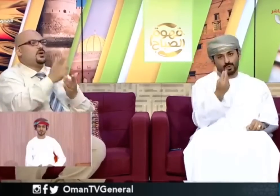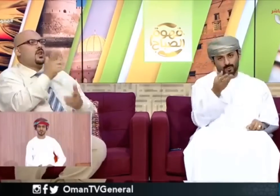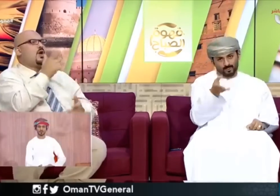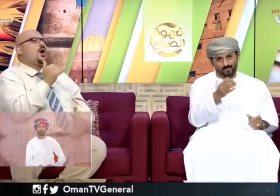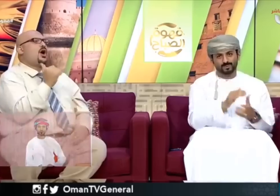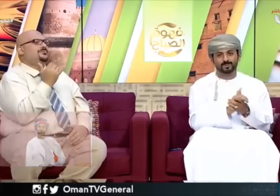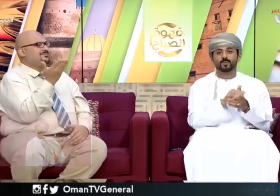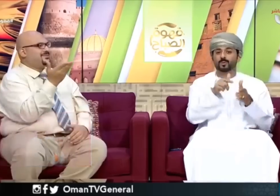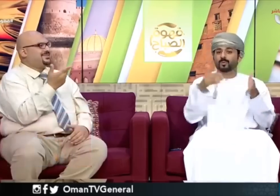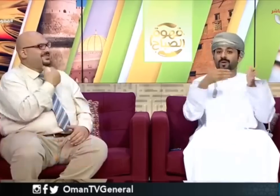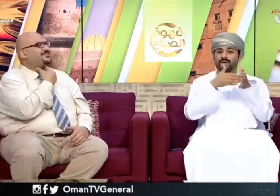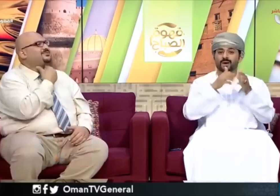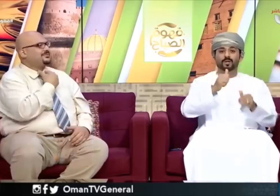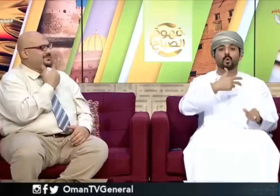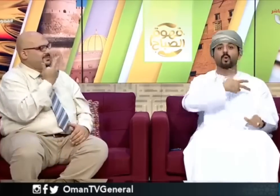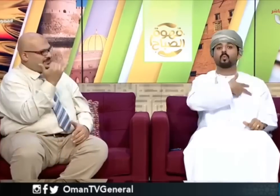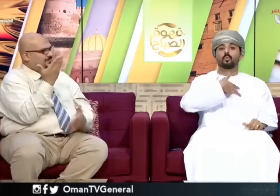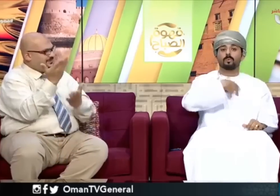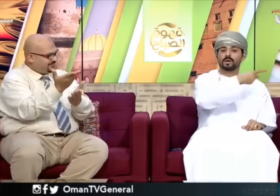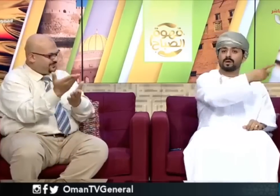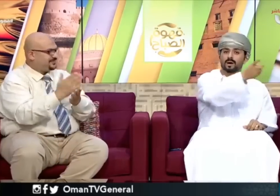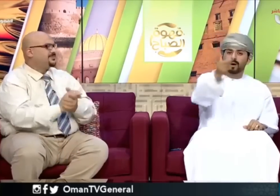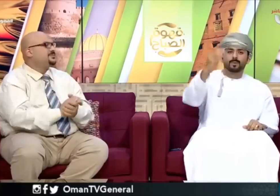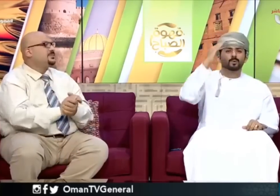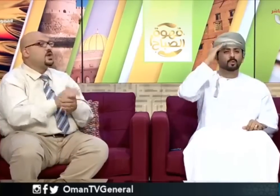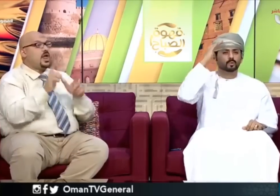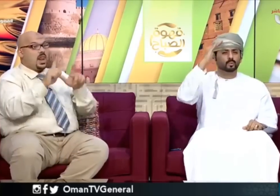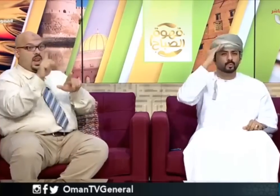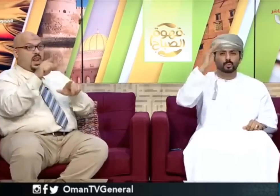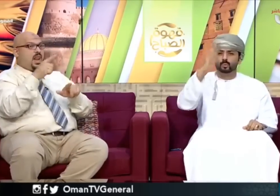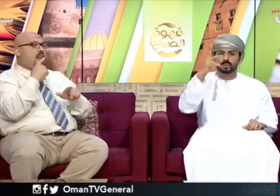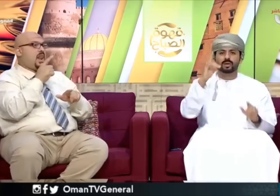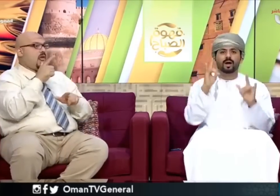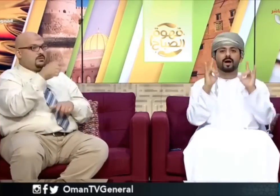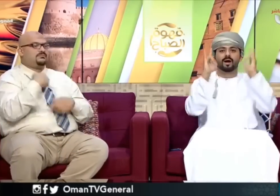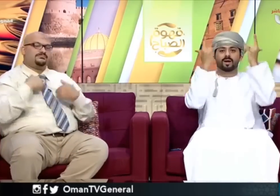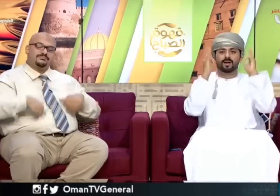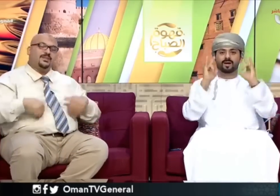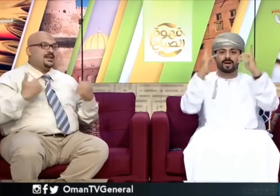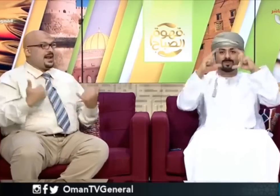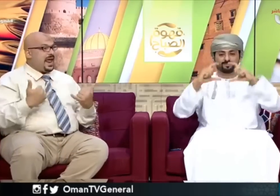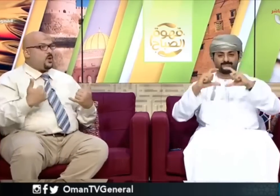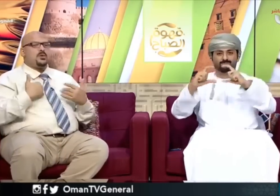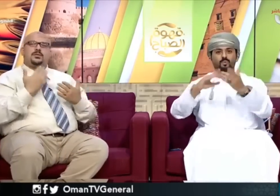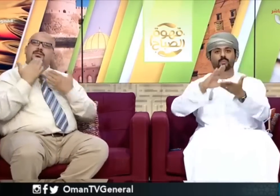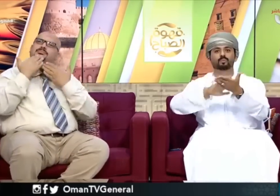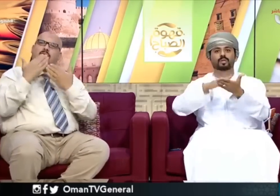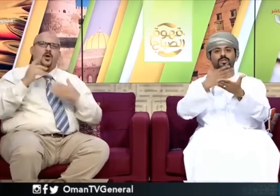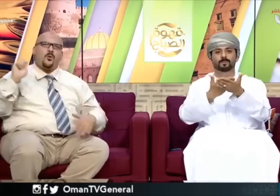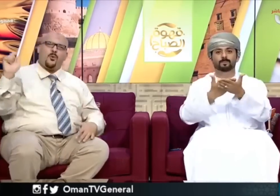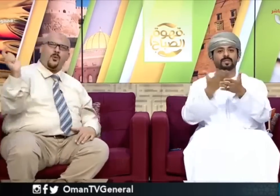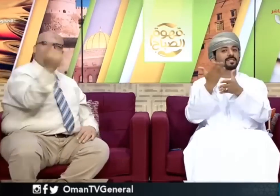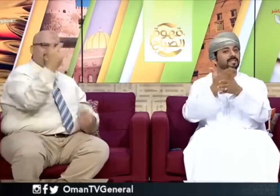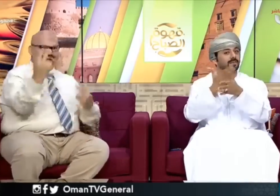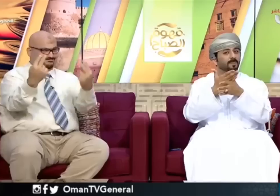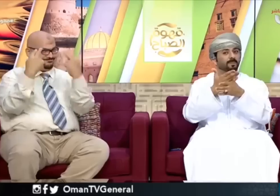وإن شاء الله تكون حلقتنا حلوة وفقرتنا حلوة نتمنى من الجميع نشكر الجميع أيضا نشكر الجهات